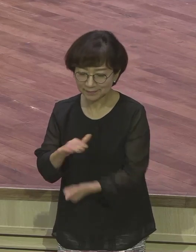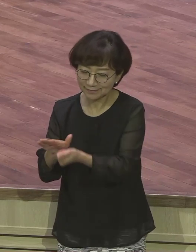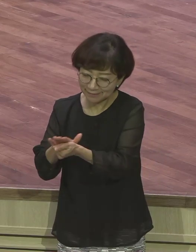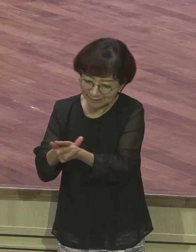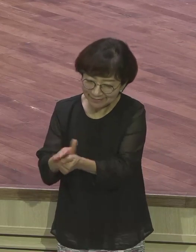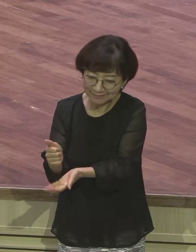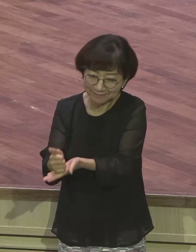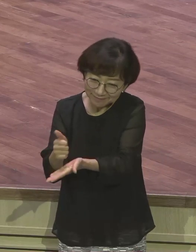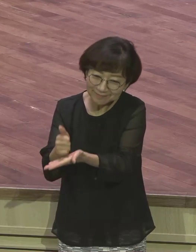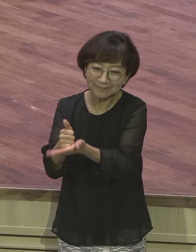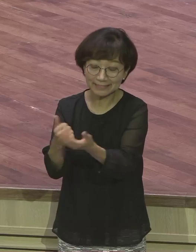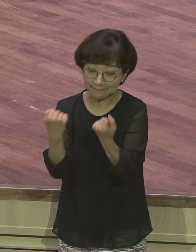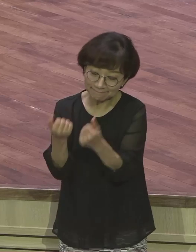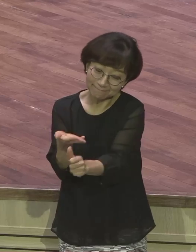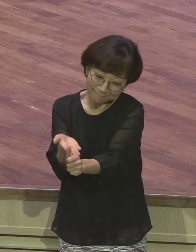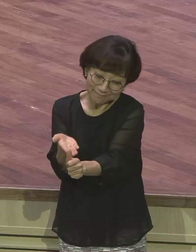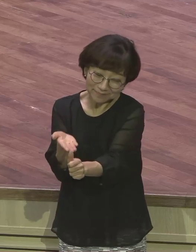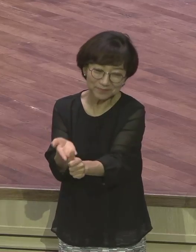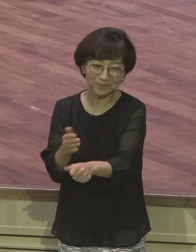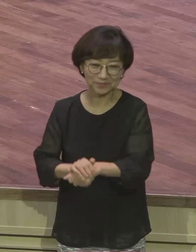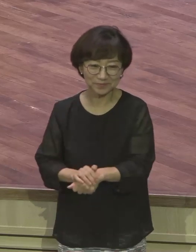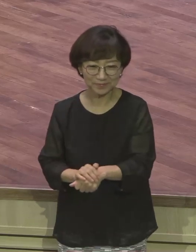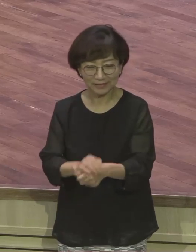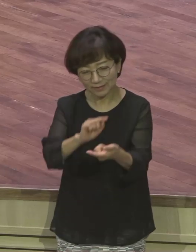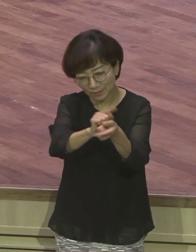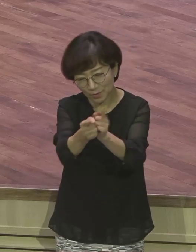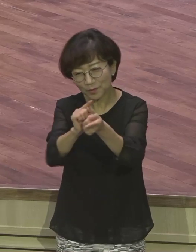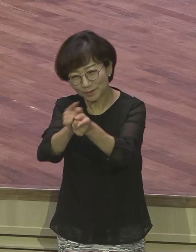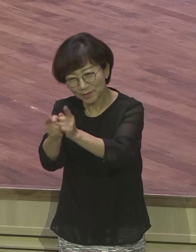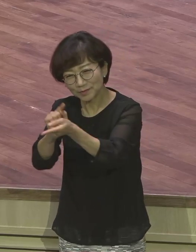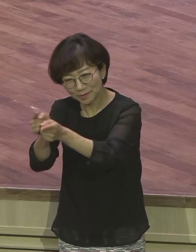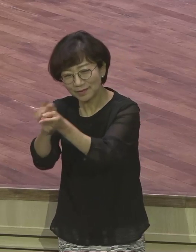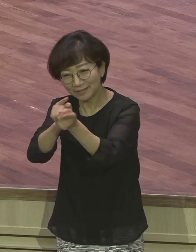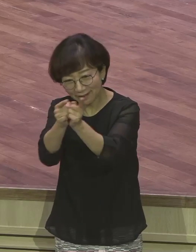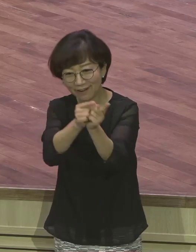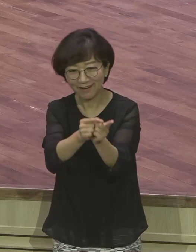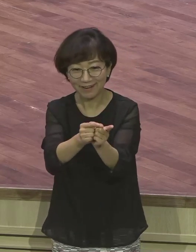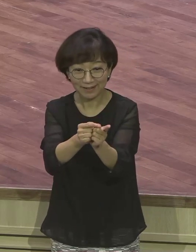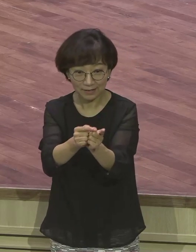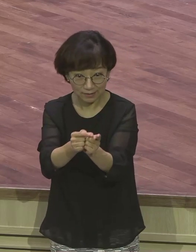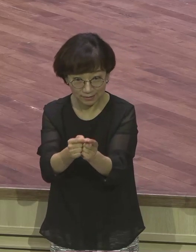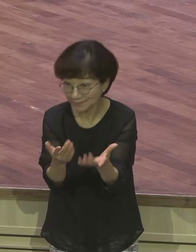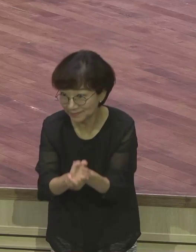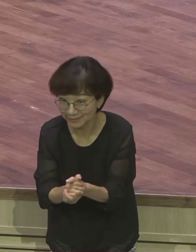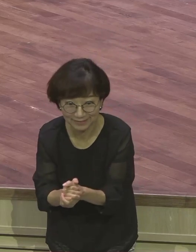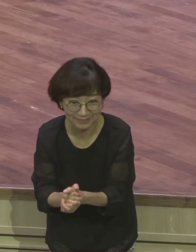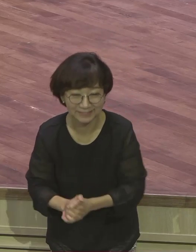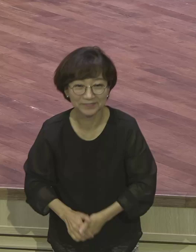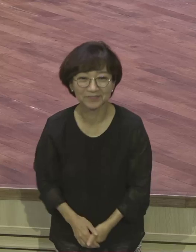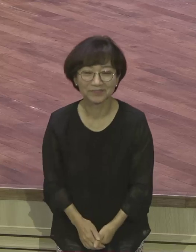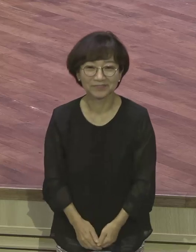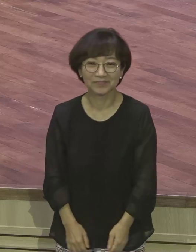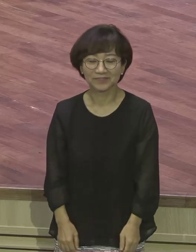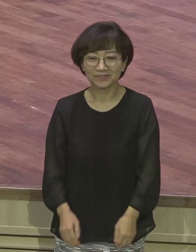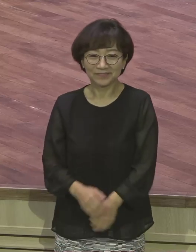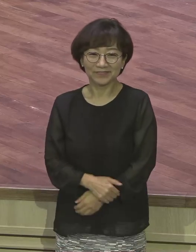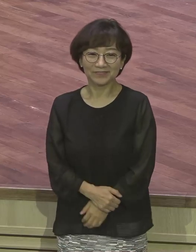그렇게 해서 말이지 모두가 다 이렇게 시댁인 작품 만들 수 있도록 아멘 하나님의 일을 함께